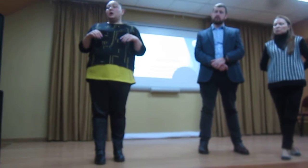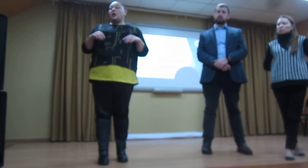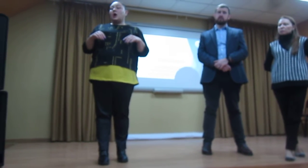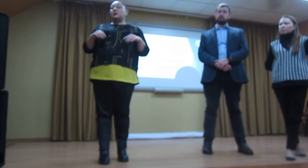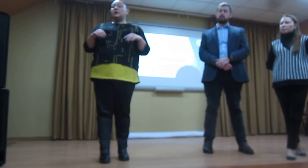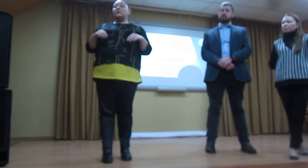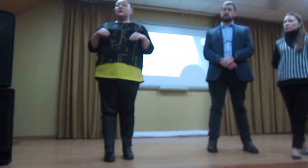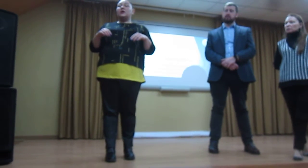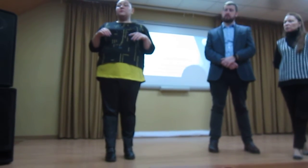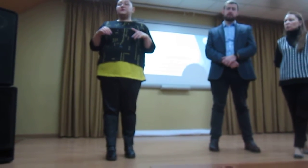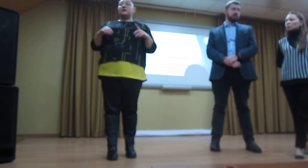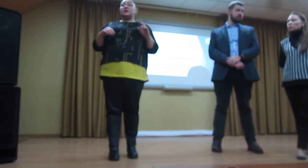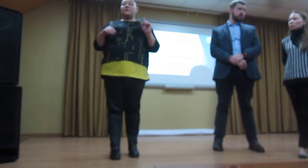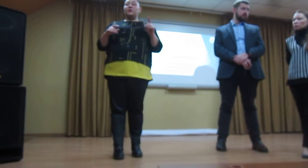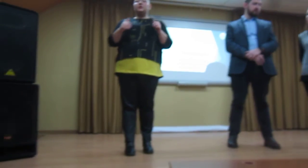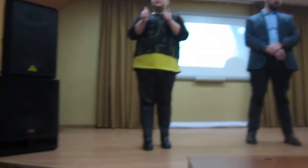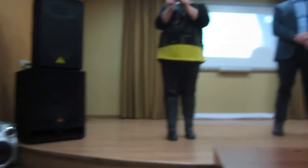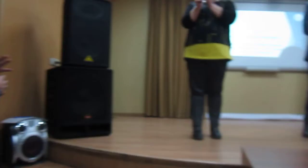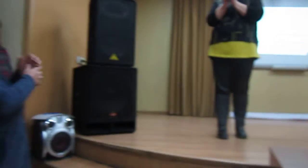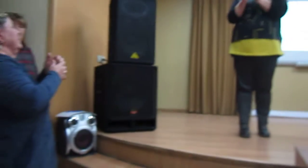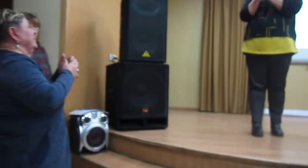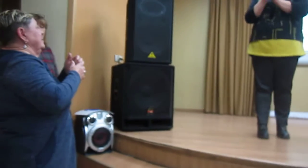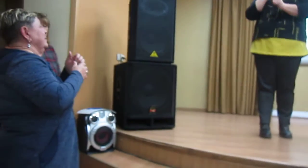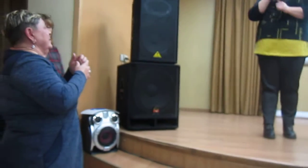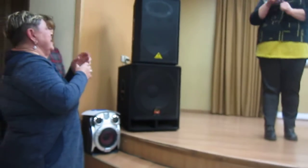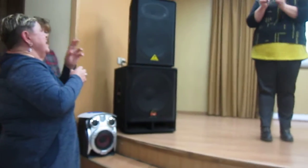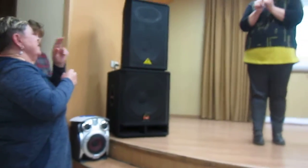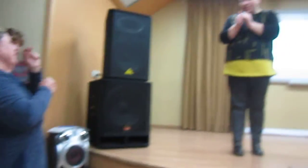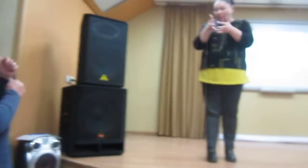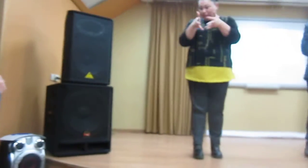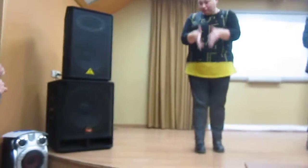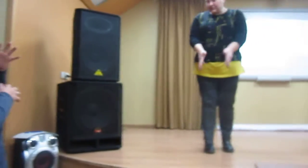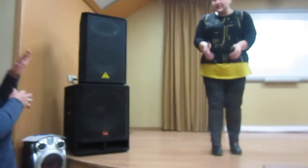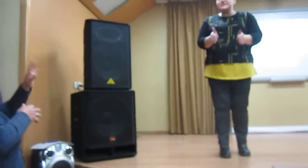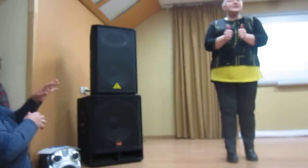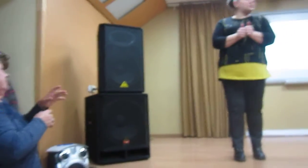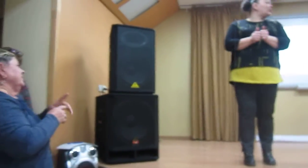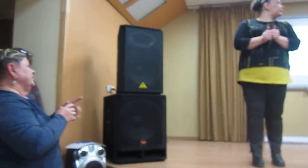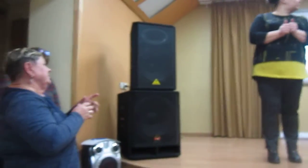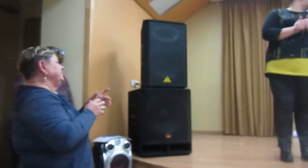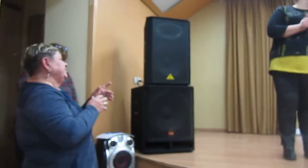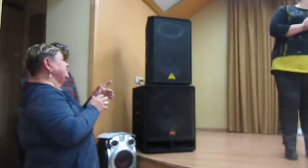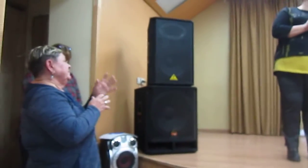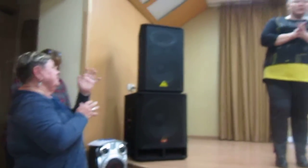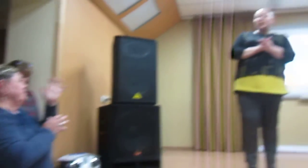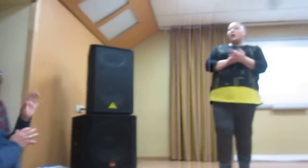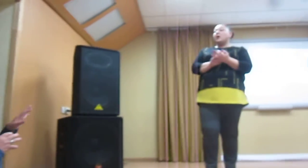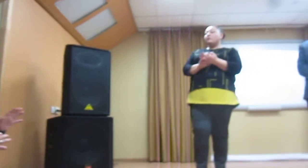Она говорит, я им постоянно говорю, это, получается, соседи топят. Соседи топят, вот,